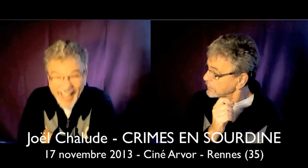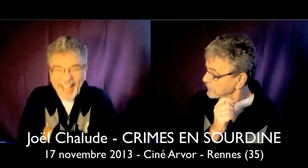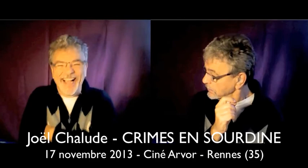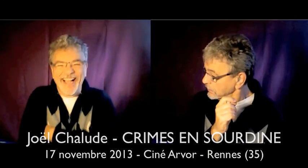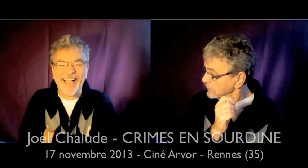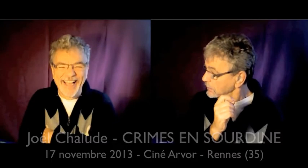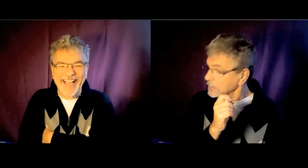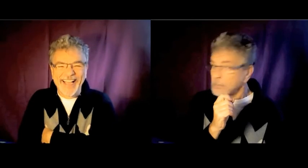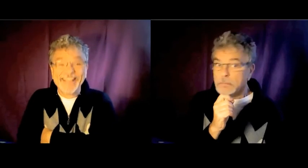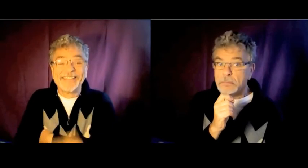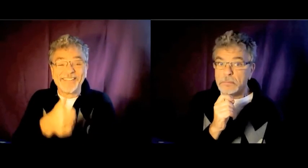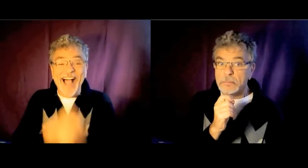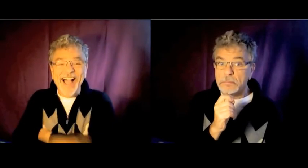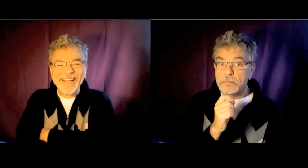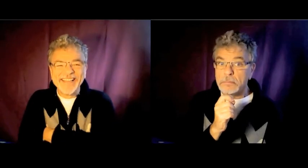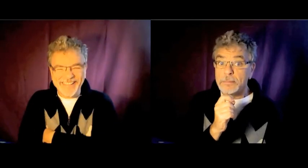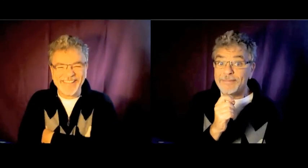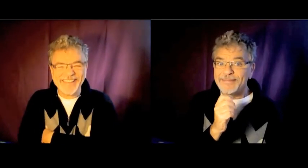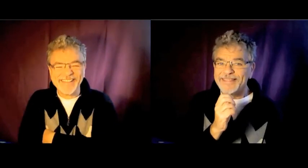Ça va ?